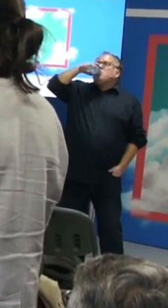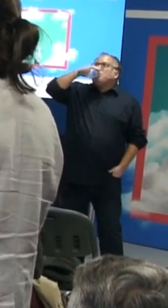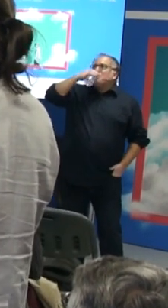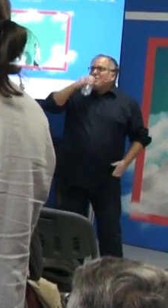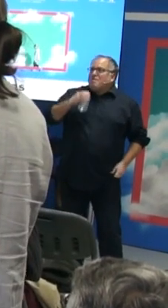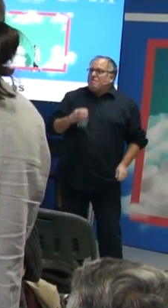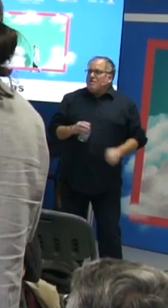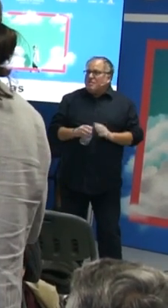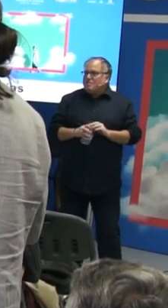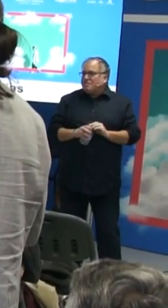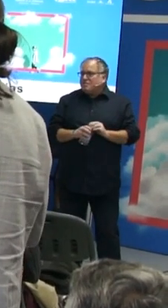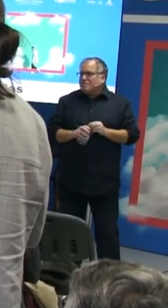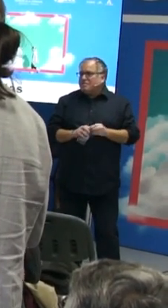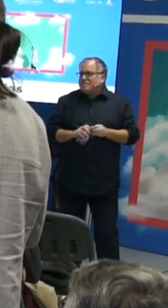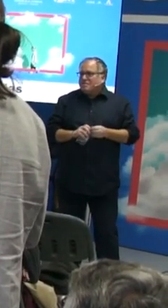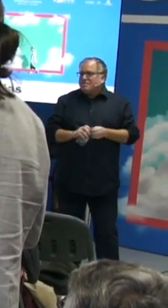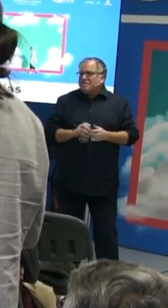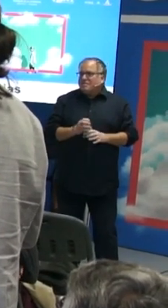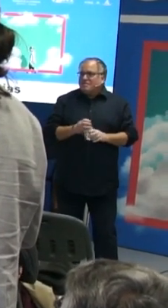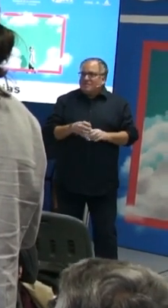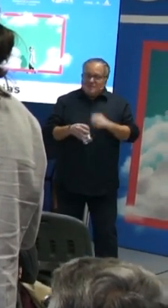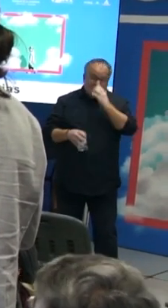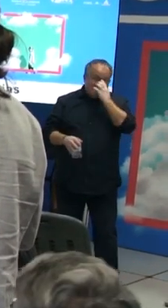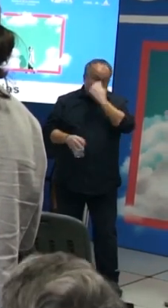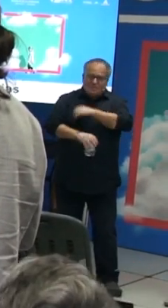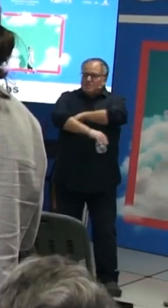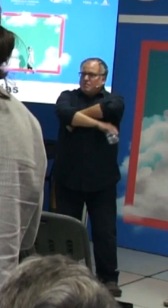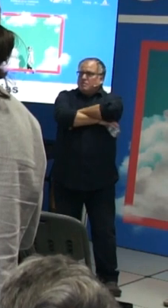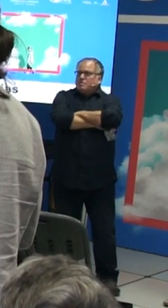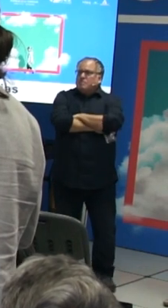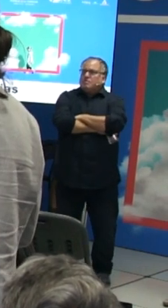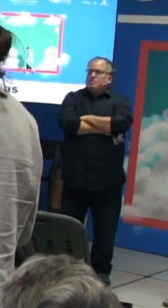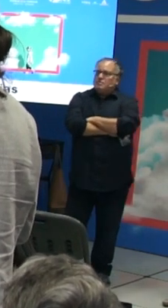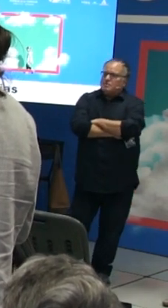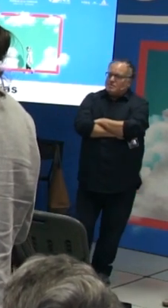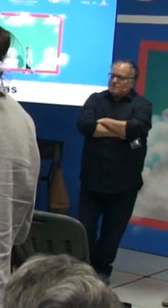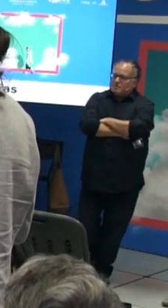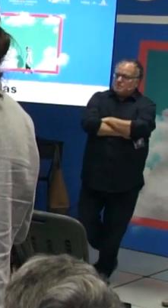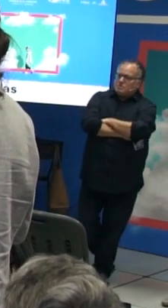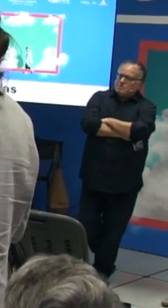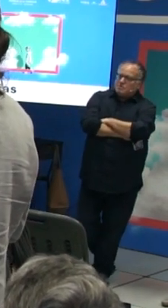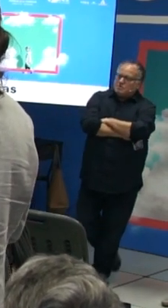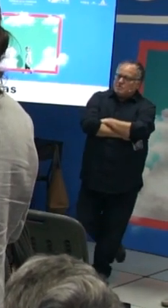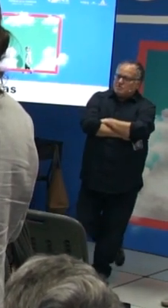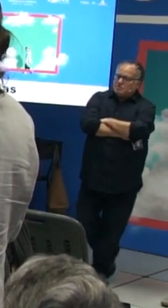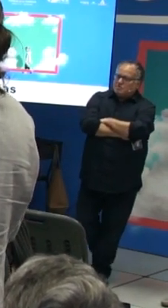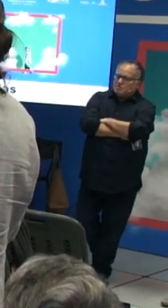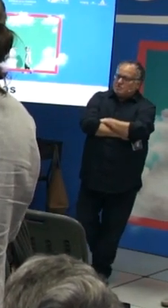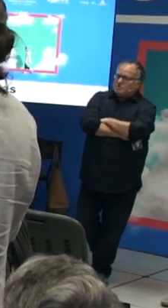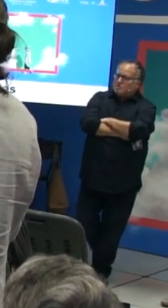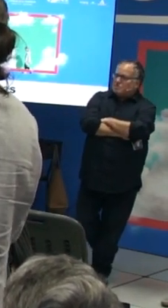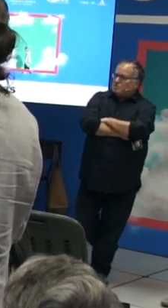me he fijado en una cosa que me he comentado que está en otra cosa que en cuanto a la la sobre